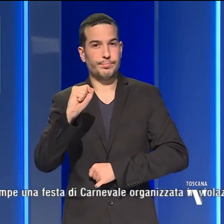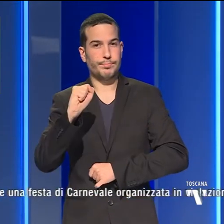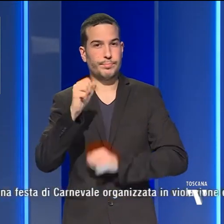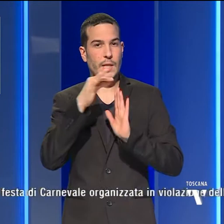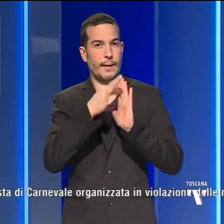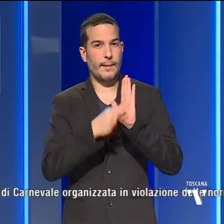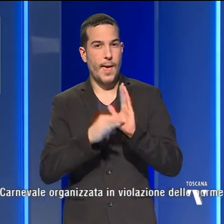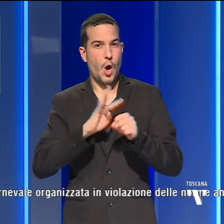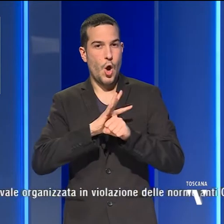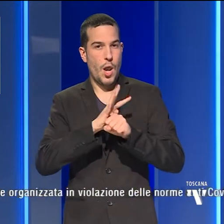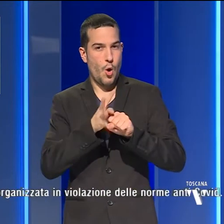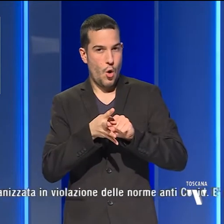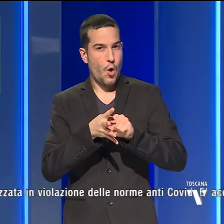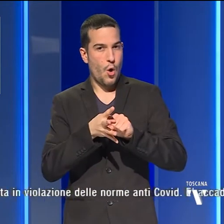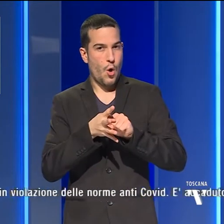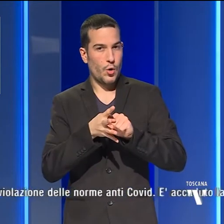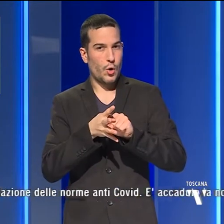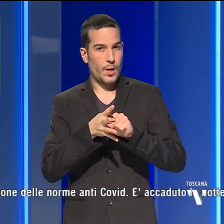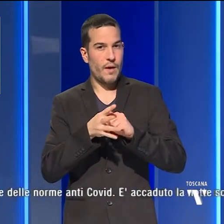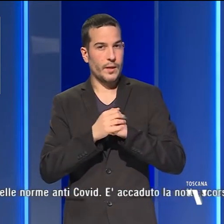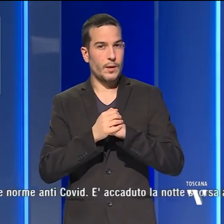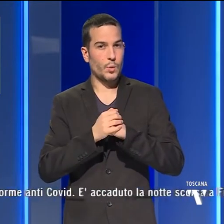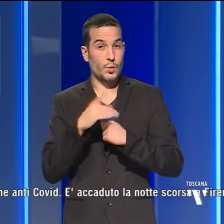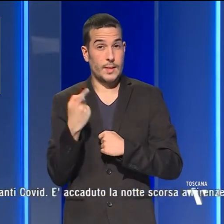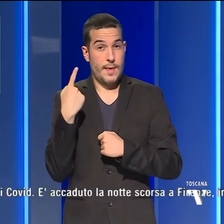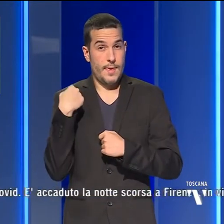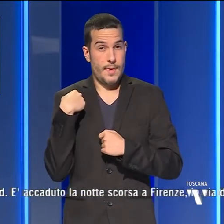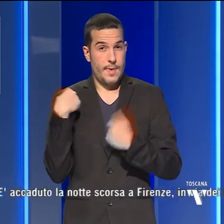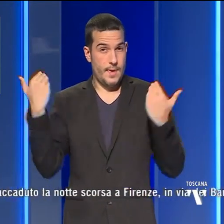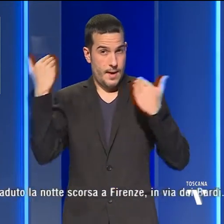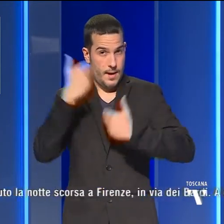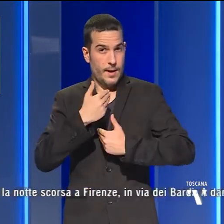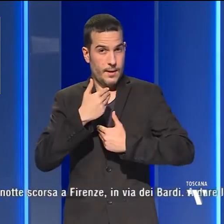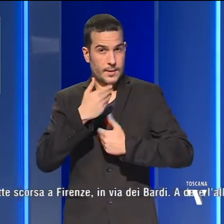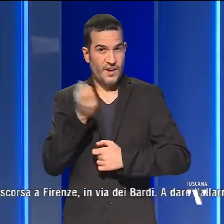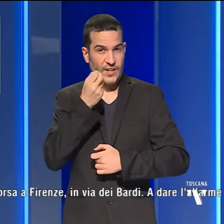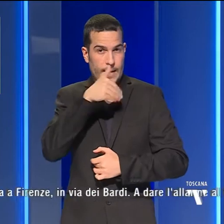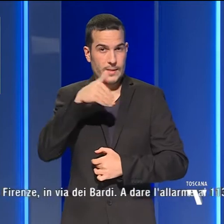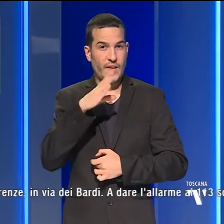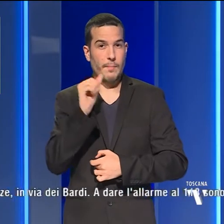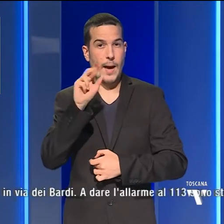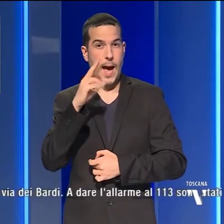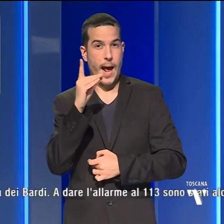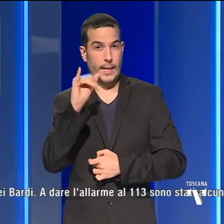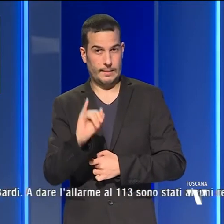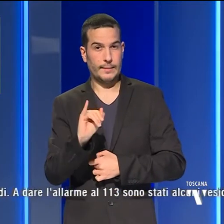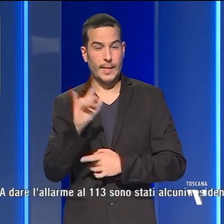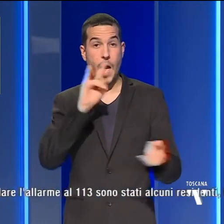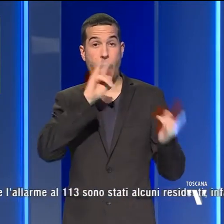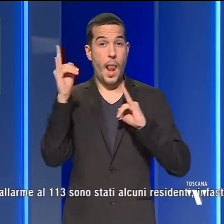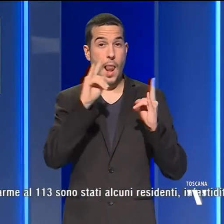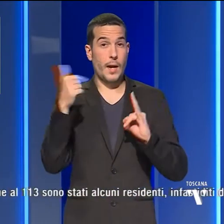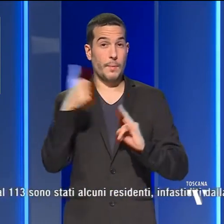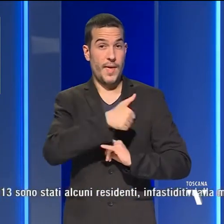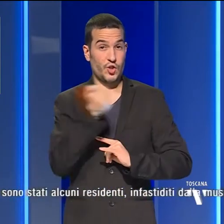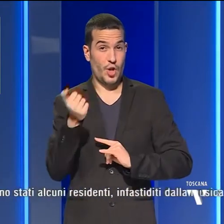accaduto la notte scorsa a Firenze in Via dei Bardi. A dare l'allarme al 113